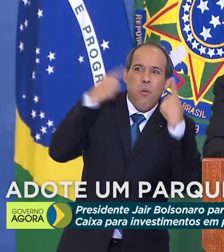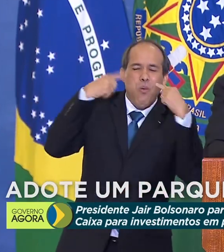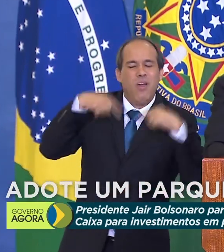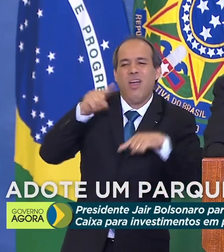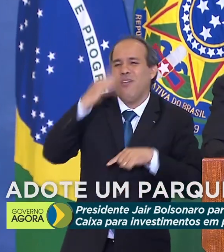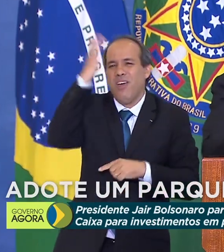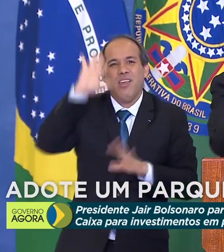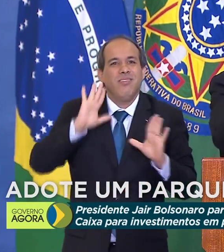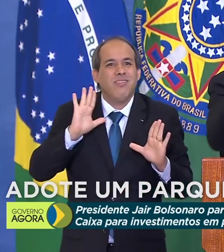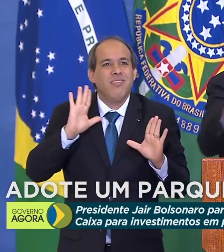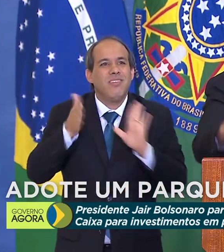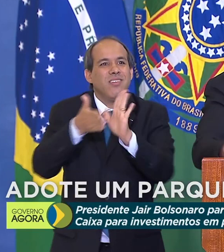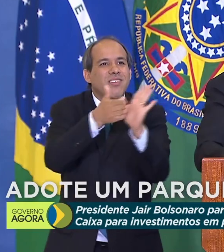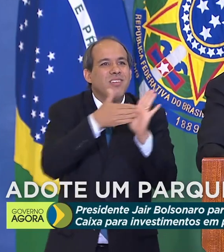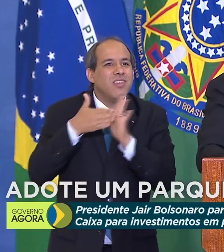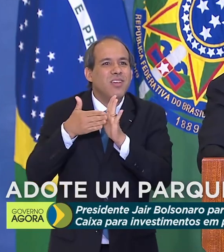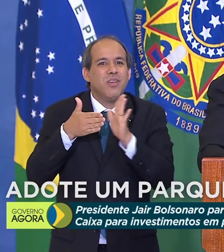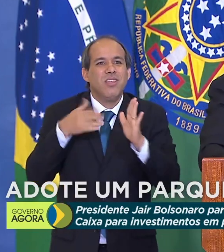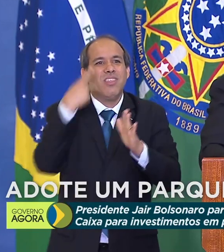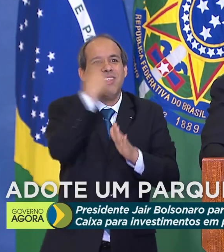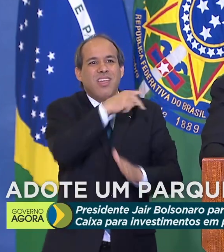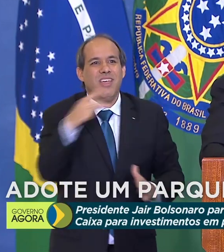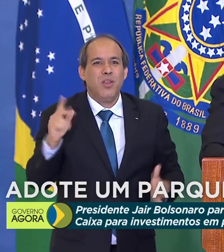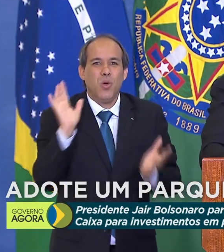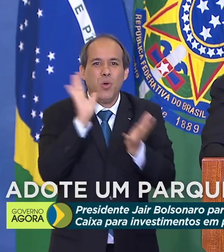elogios públicos, tem as manchetes jornais.